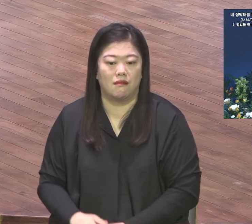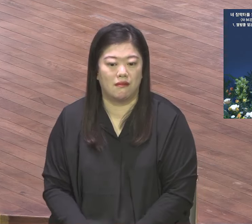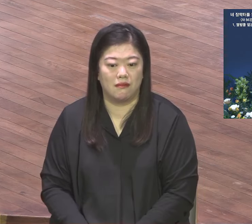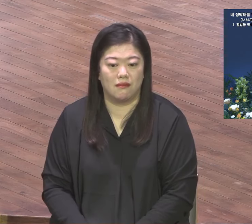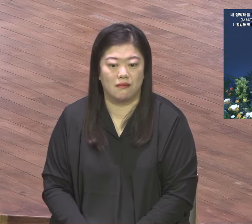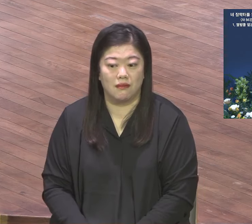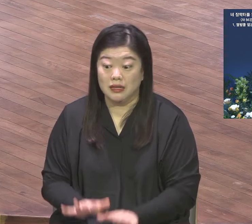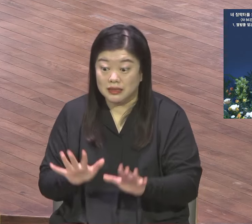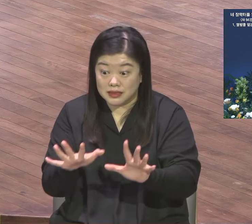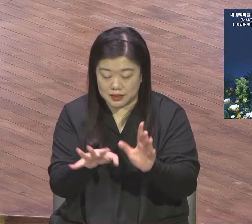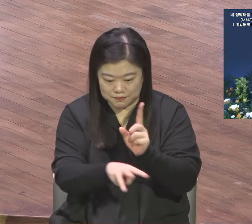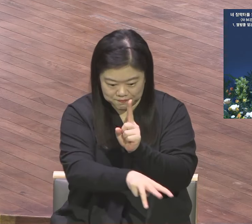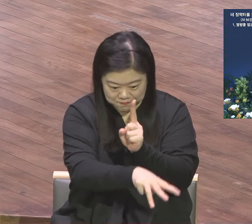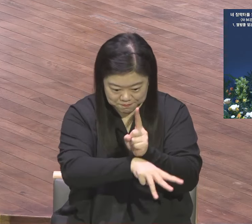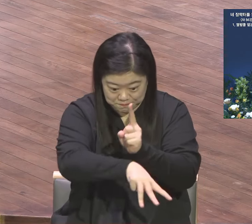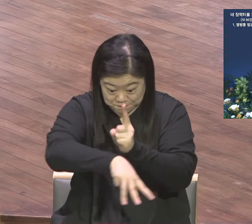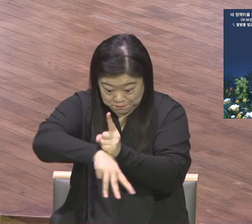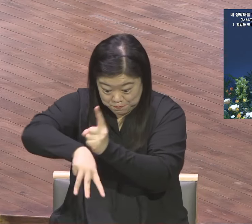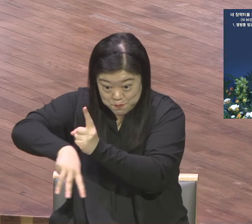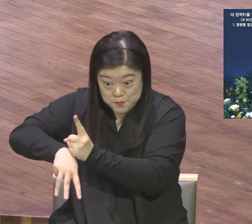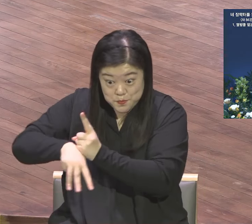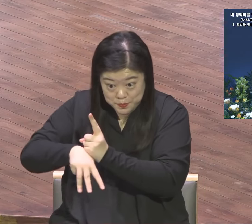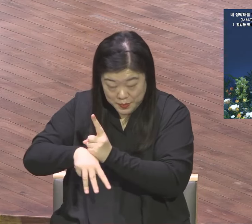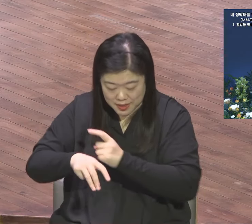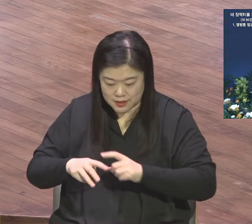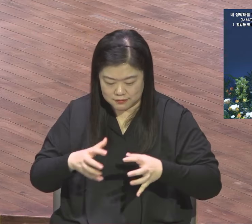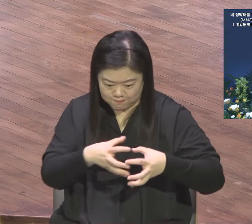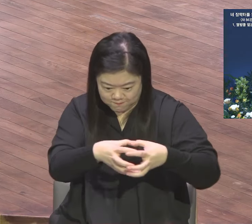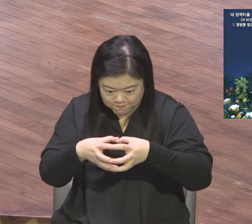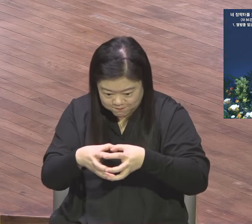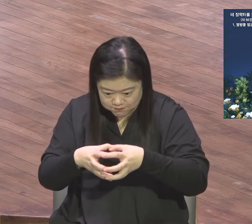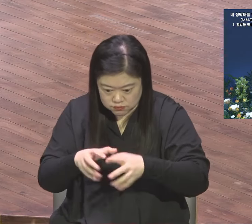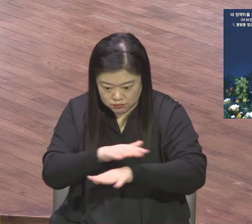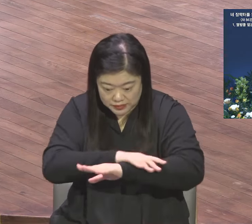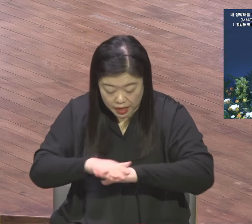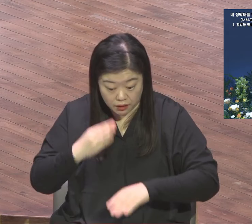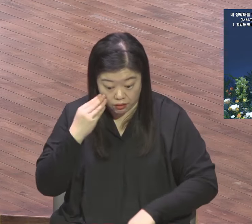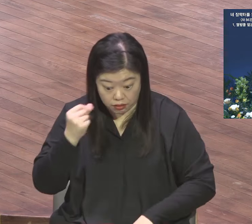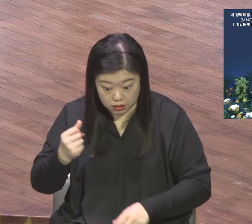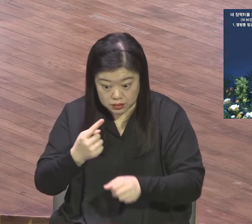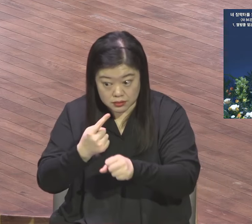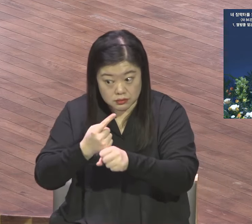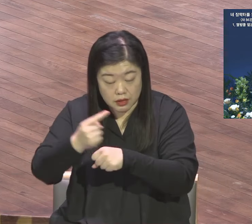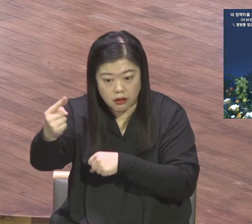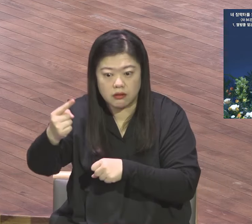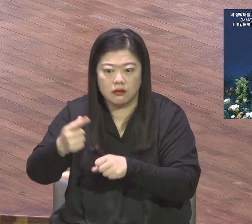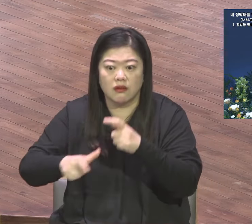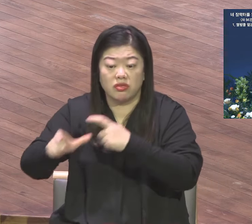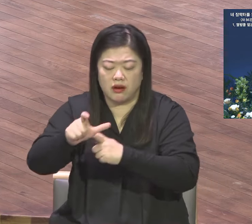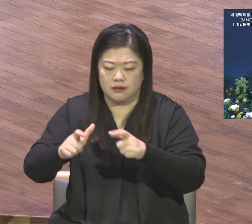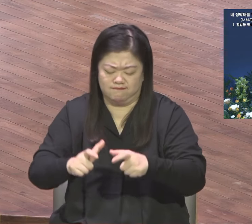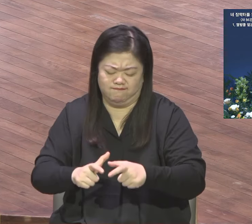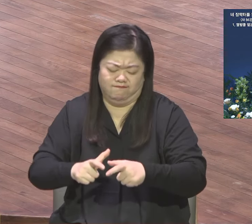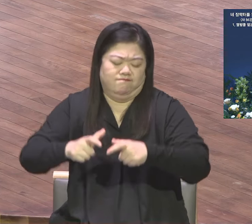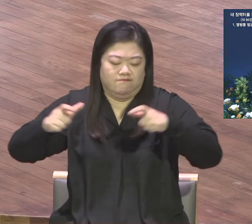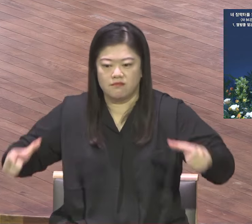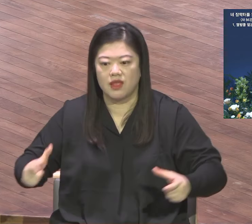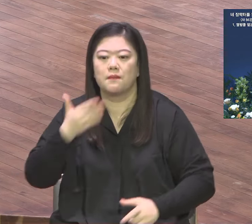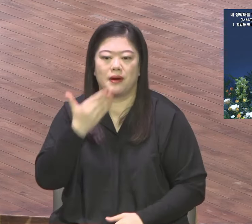망대 3천개 2024년 만들어 가자 지역의 장막 틀을 넓히는 사역이지요.